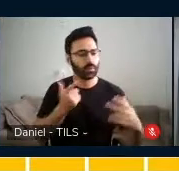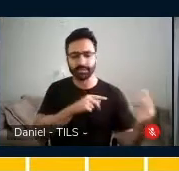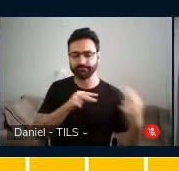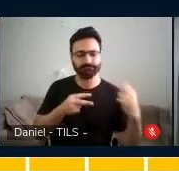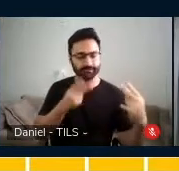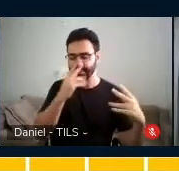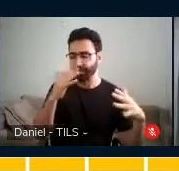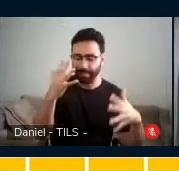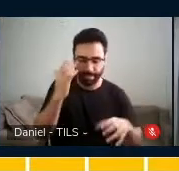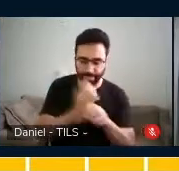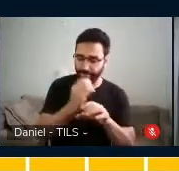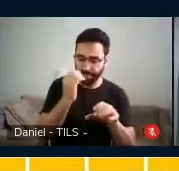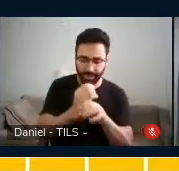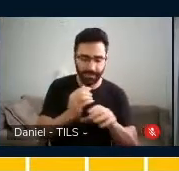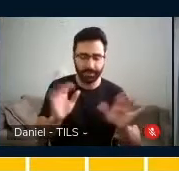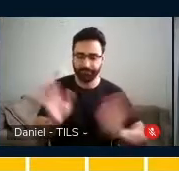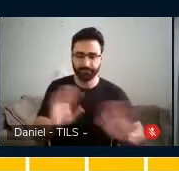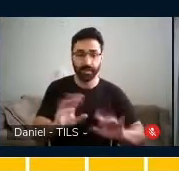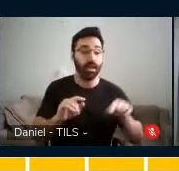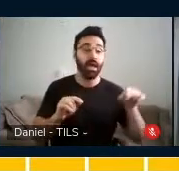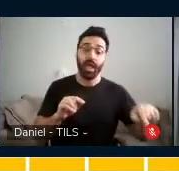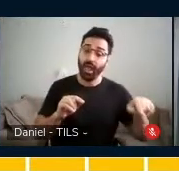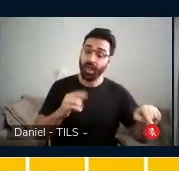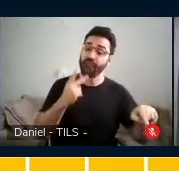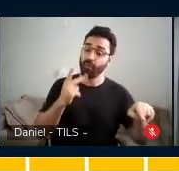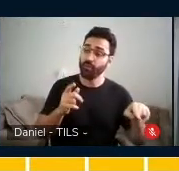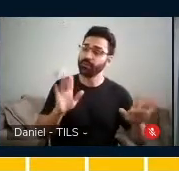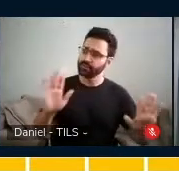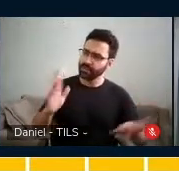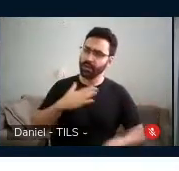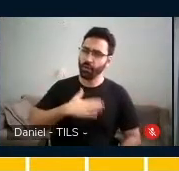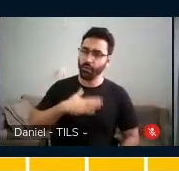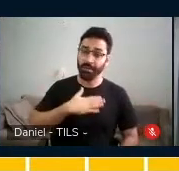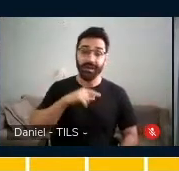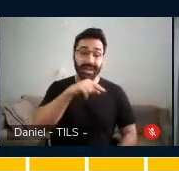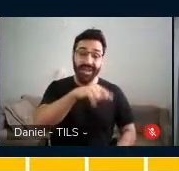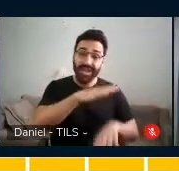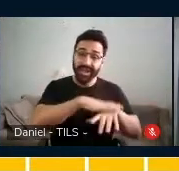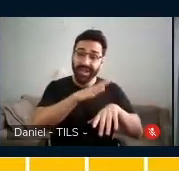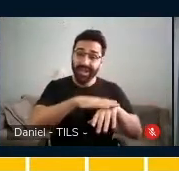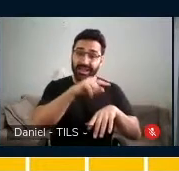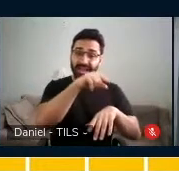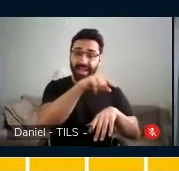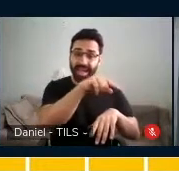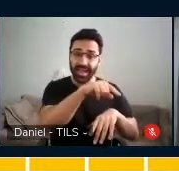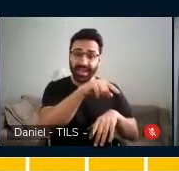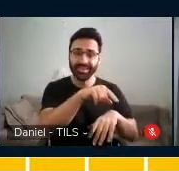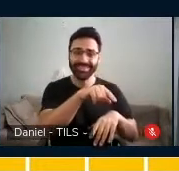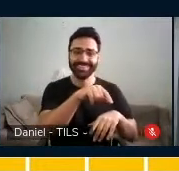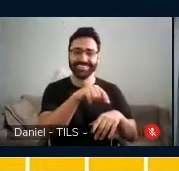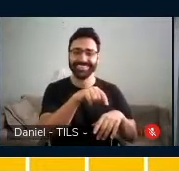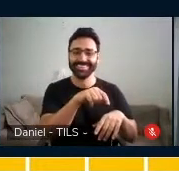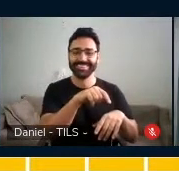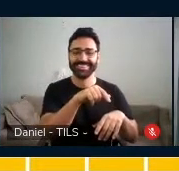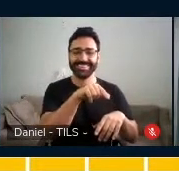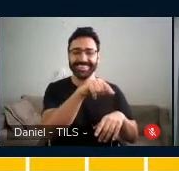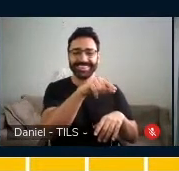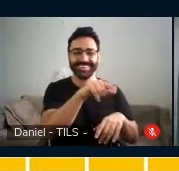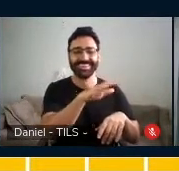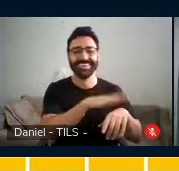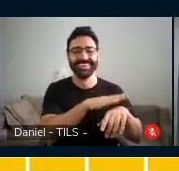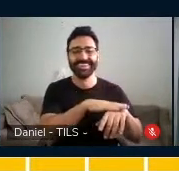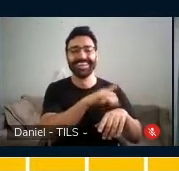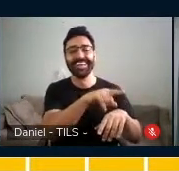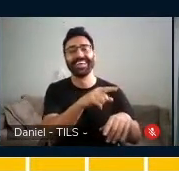aí ela pegou e falou, peraí, eu já sei. E aí ela trouxe a questão pra mim. E aí